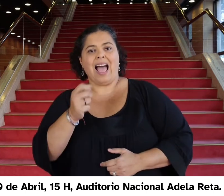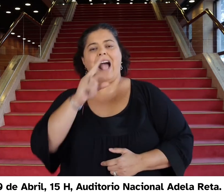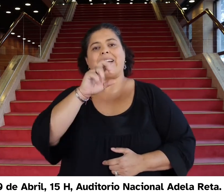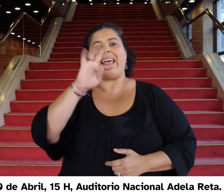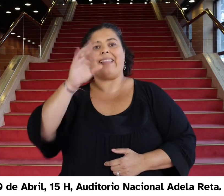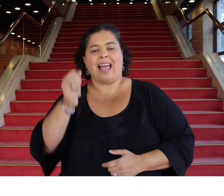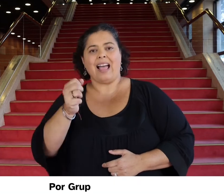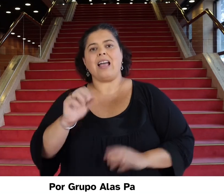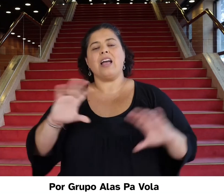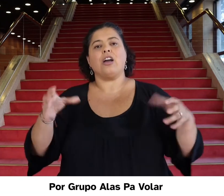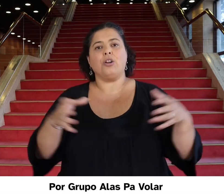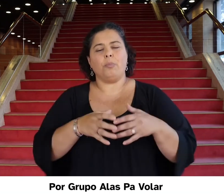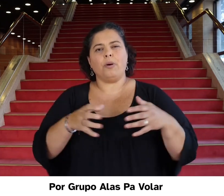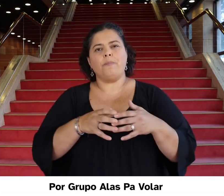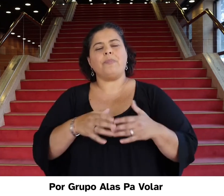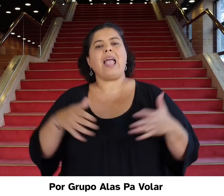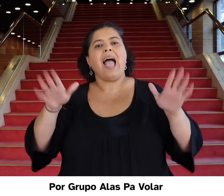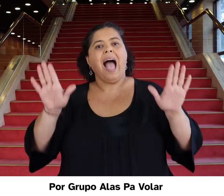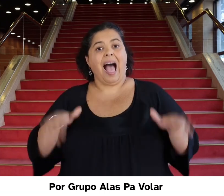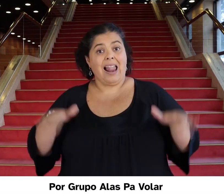Por grupo Alas Pabular.